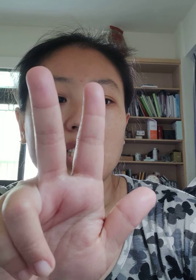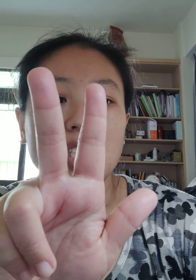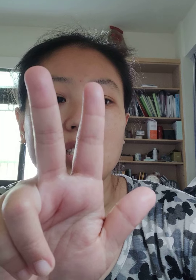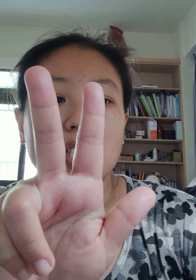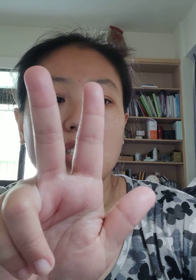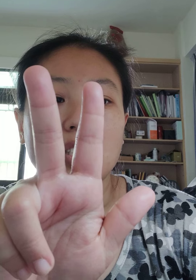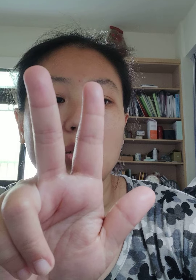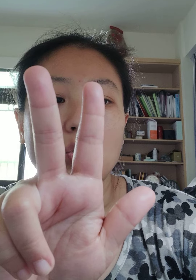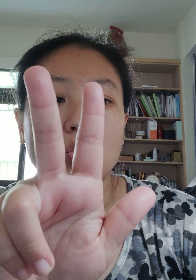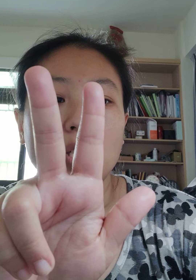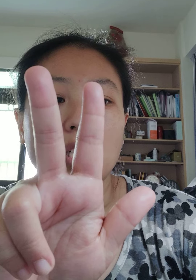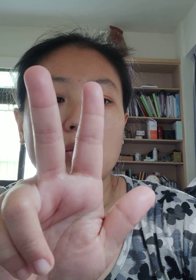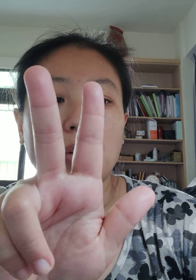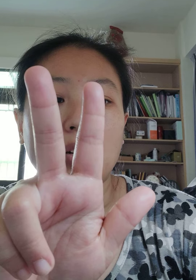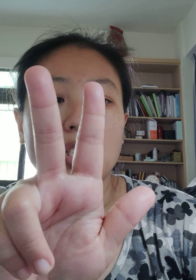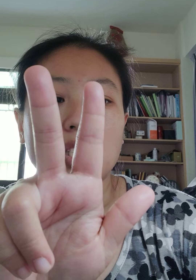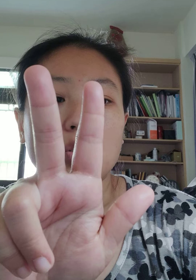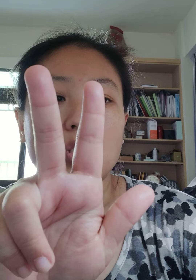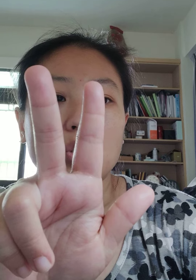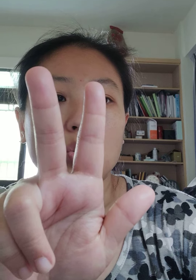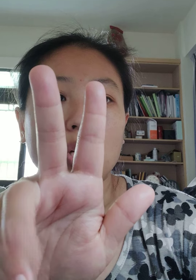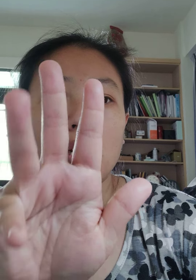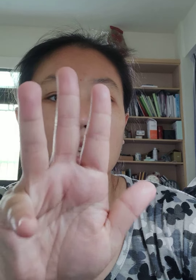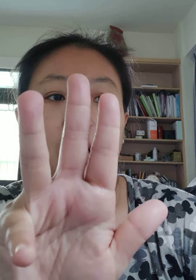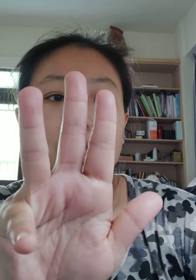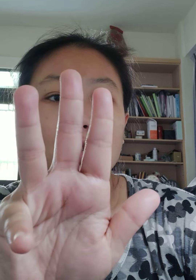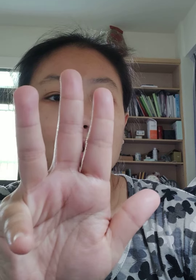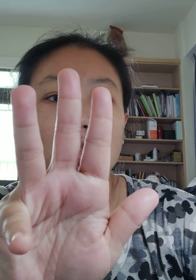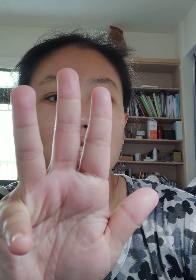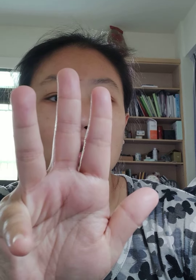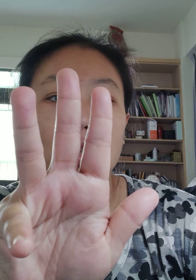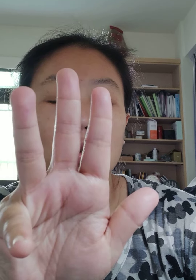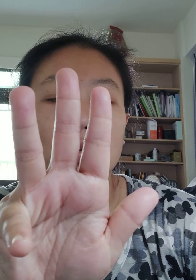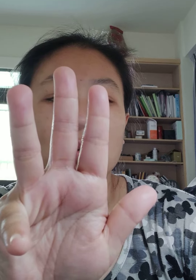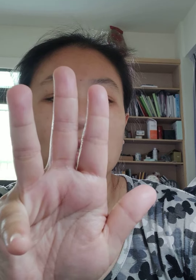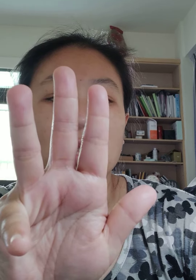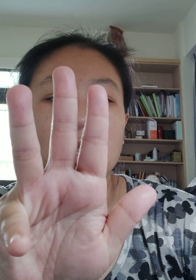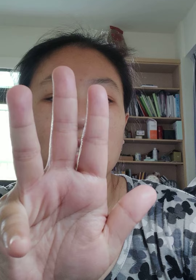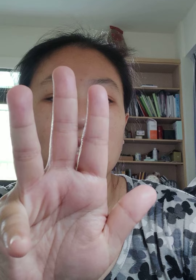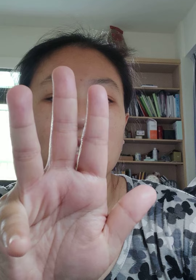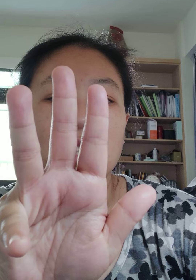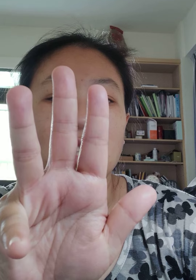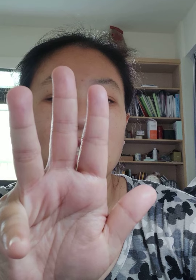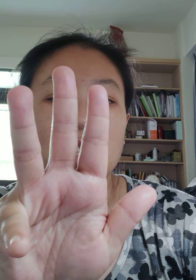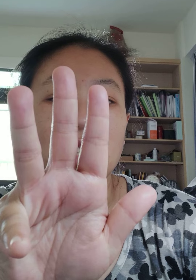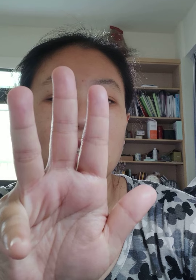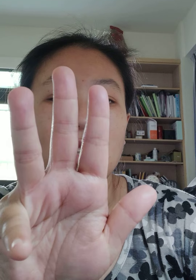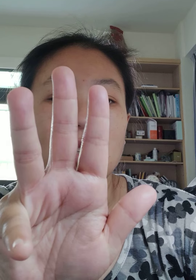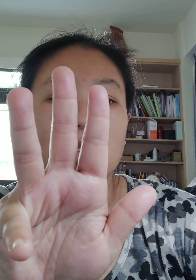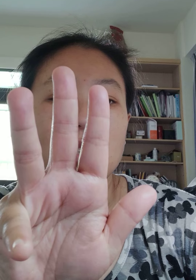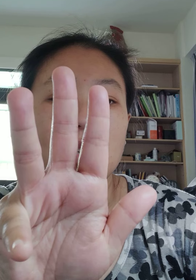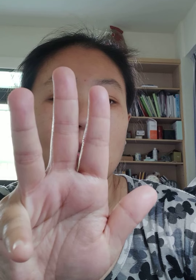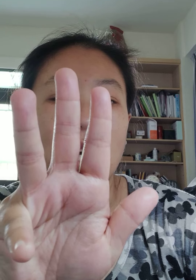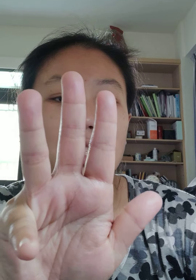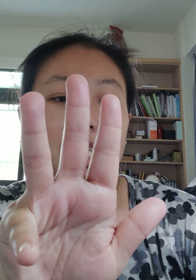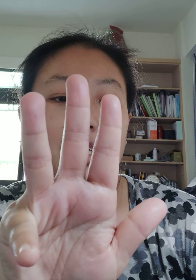心先针物应暴行实觉修真觉路先针见性圣王见